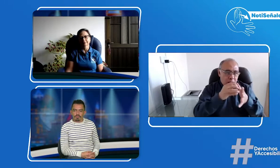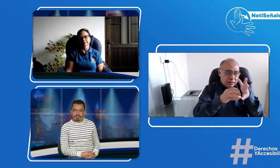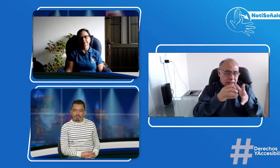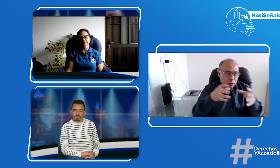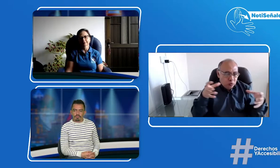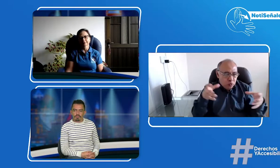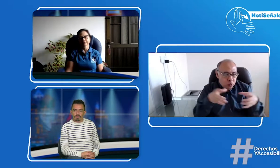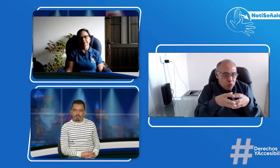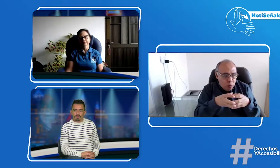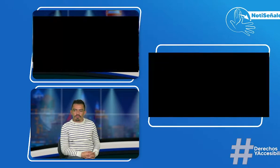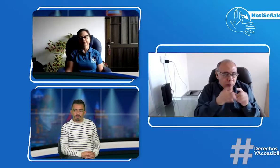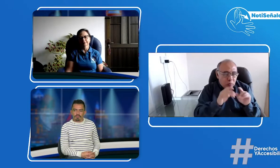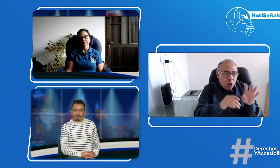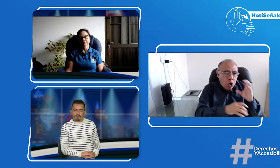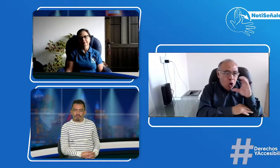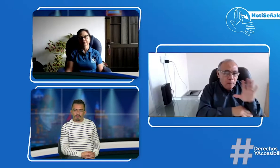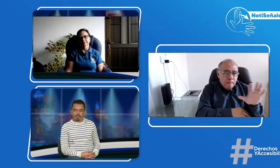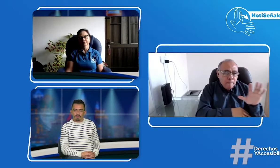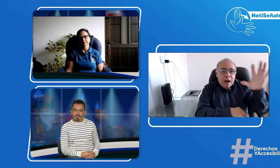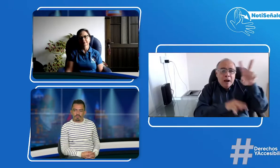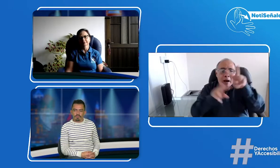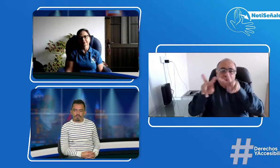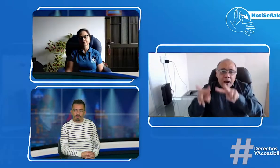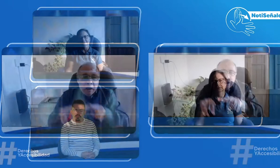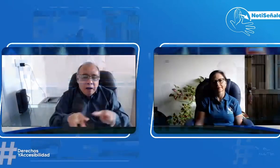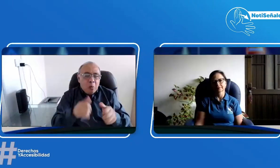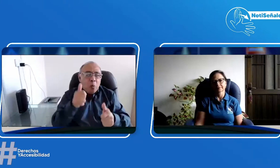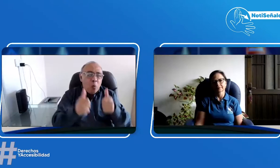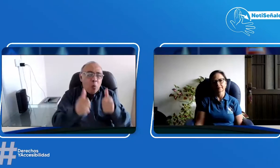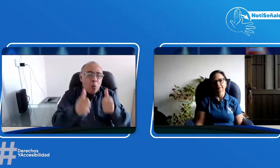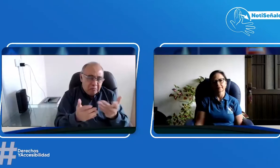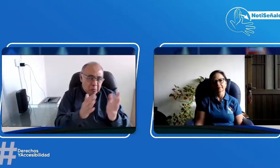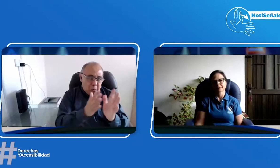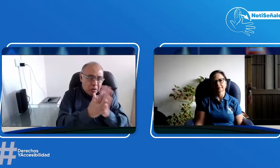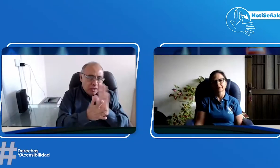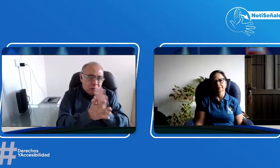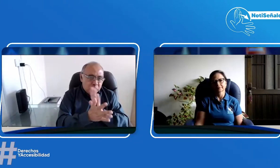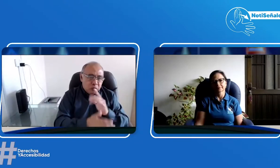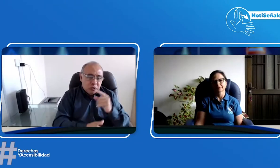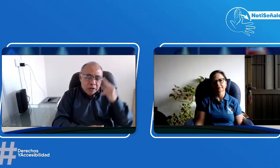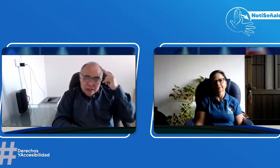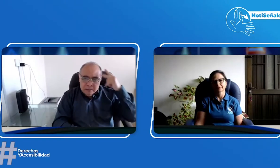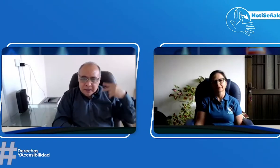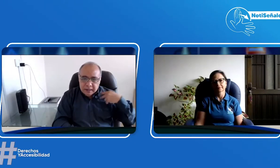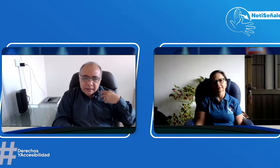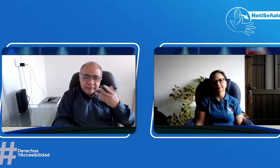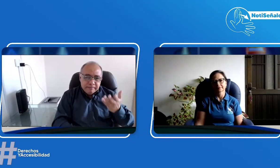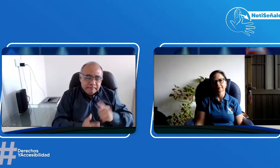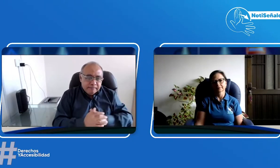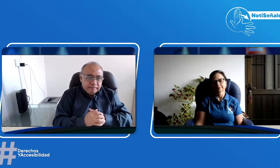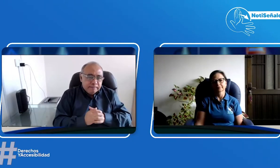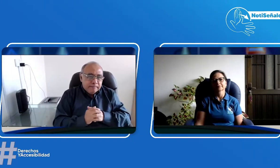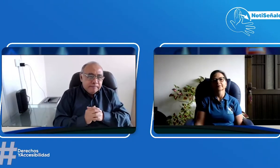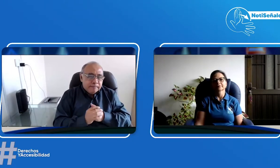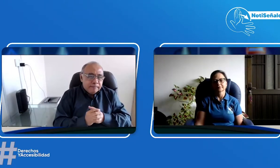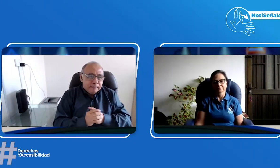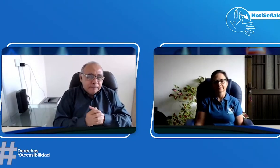qué otros hallazgos han tenido ustedes desde Acedus teniendo el panorama nacional, ¿no? Cuéntanos, Marleni.